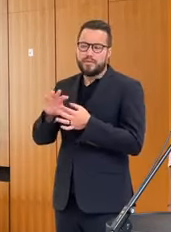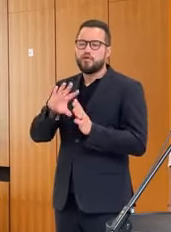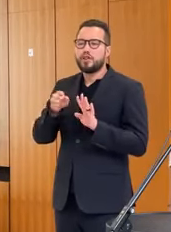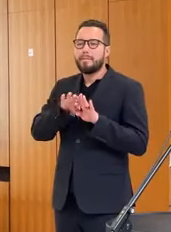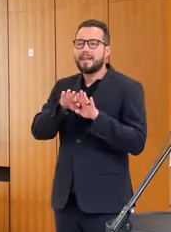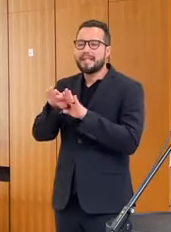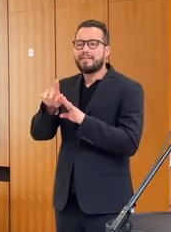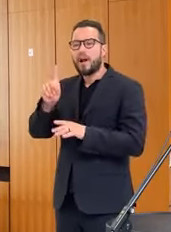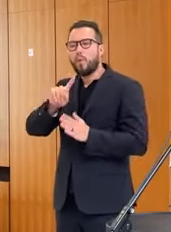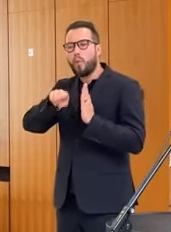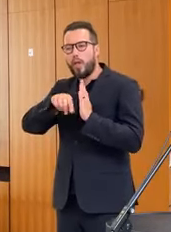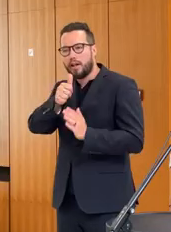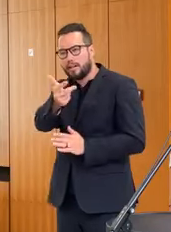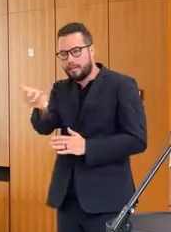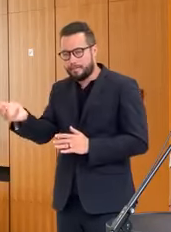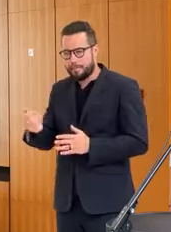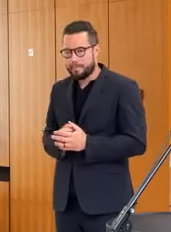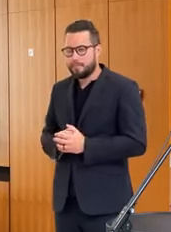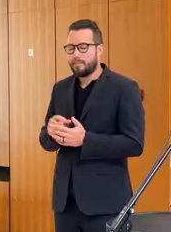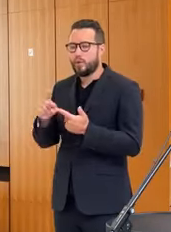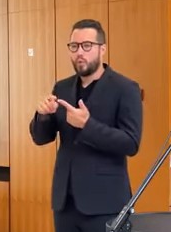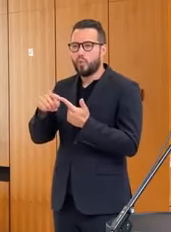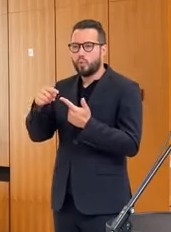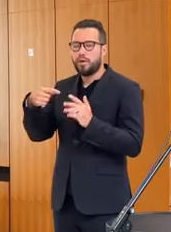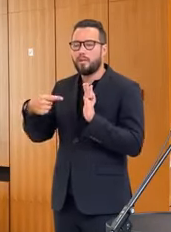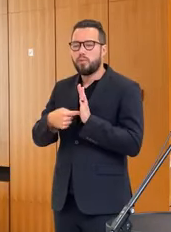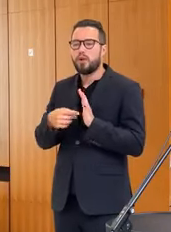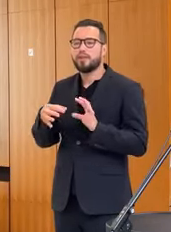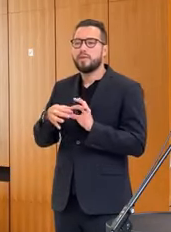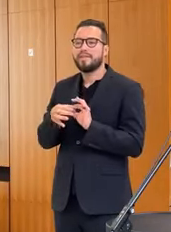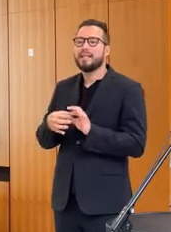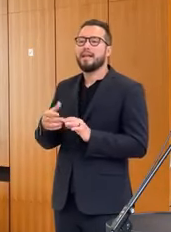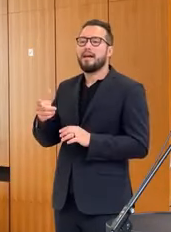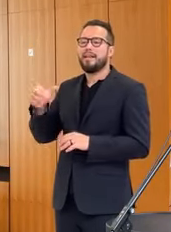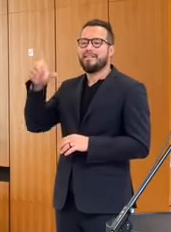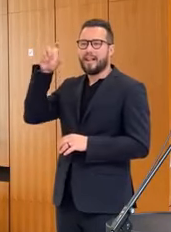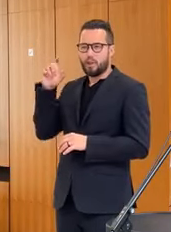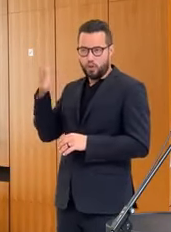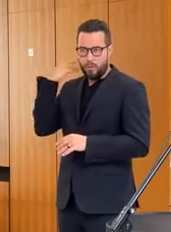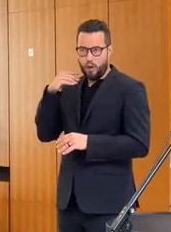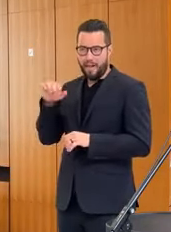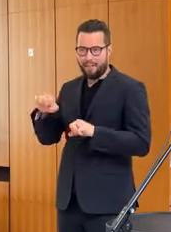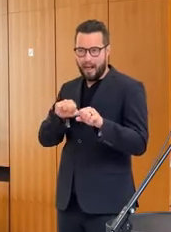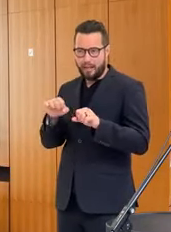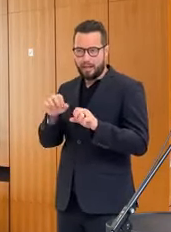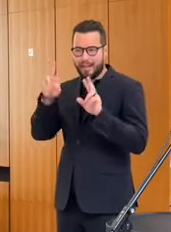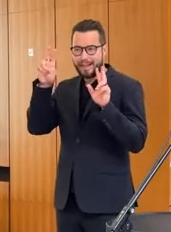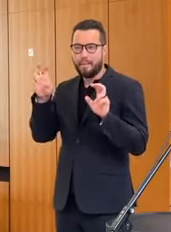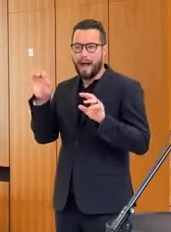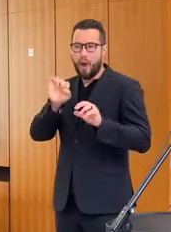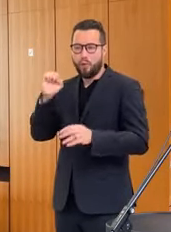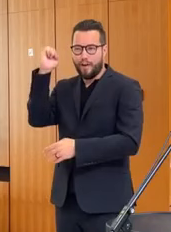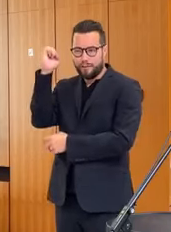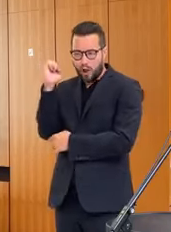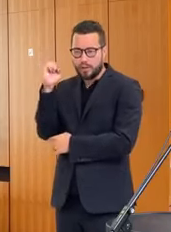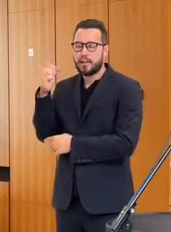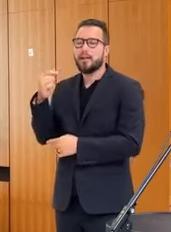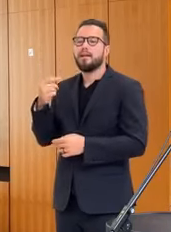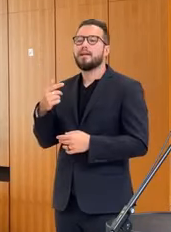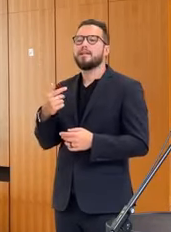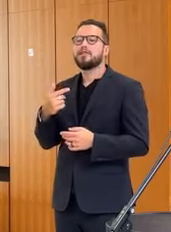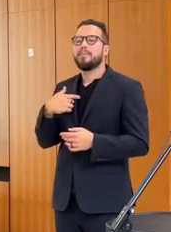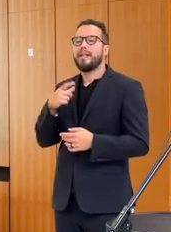Druhý bod sa týkal aj odpočtu uznesení spred dvoch týždňov z eurofondovej vlády, kde aj ja, ako jeden z predklávateľov materiálu, som odpočtoval